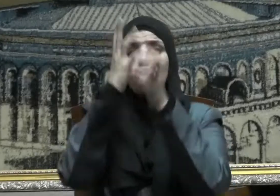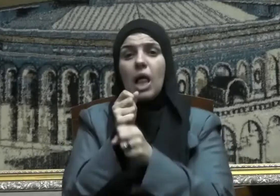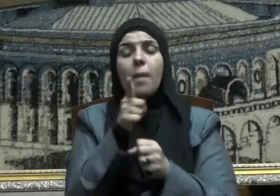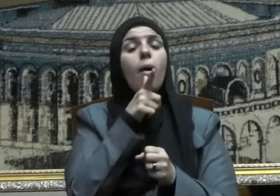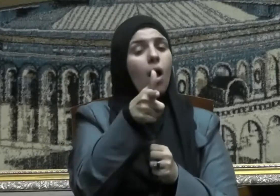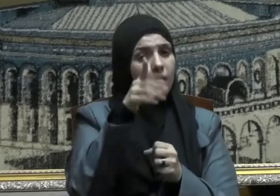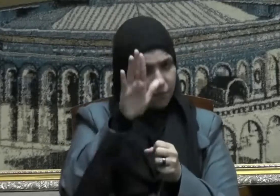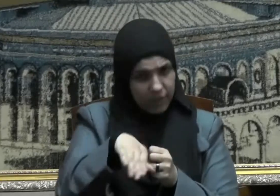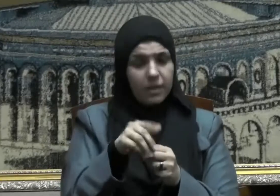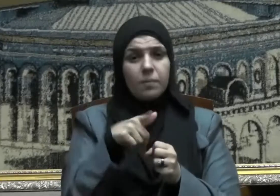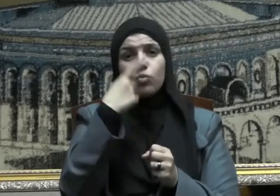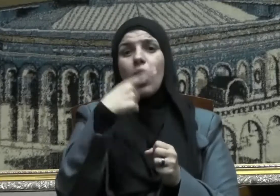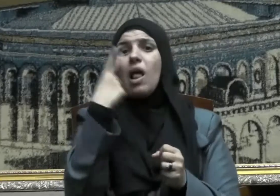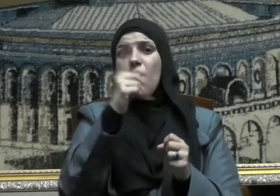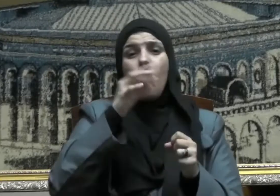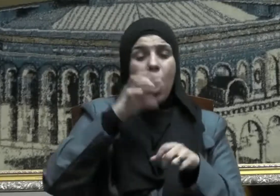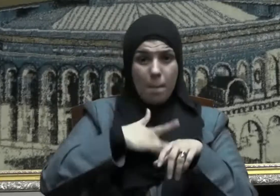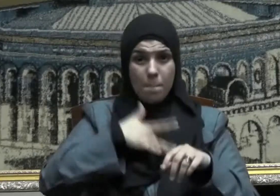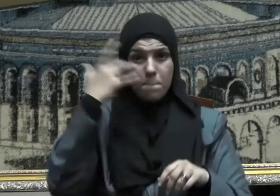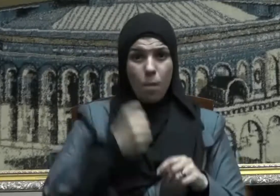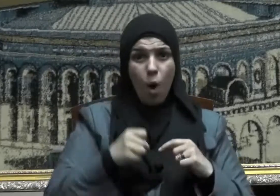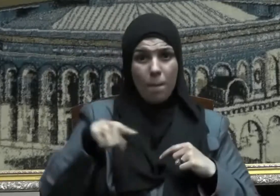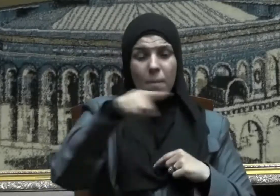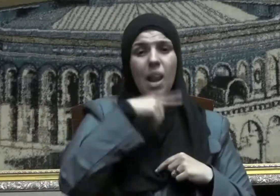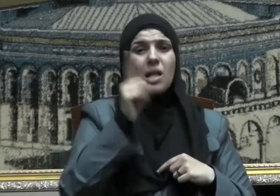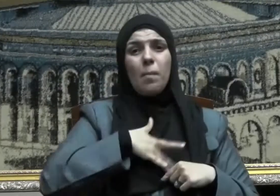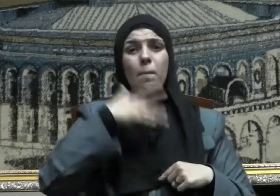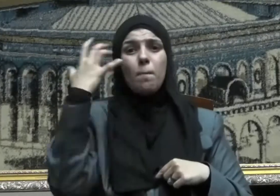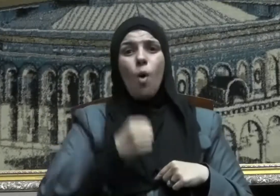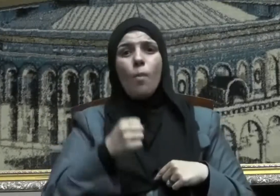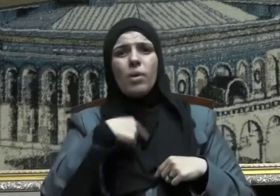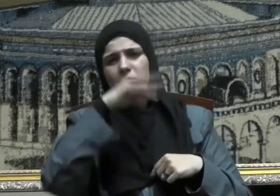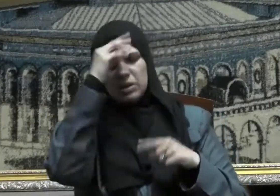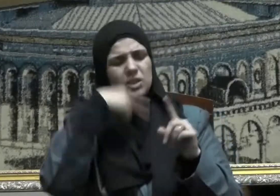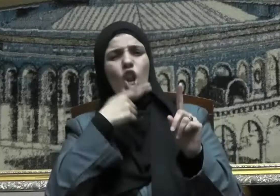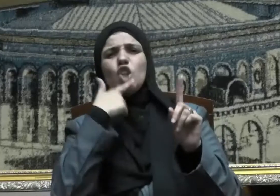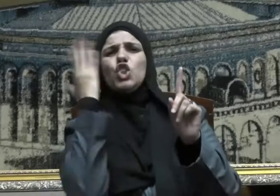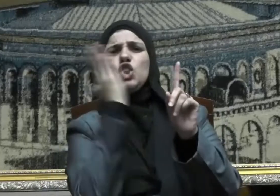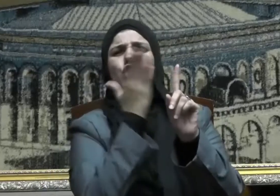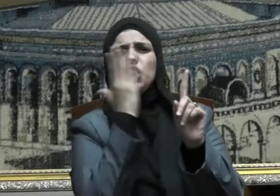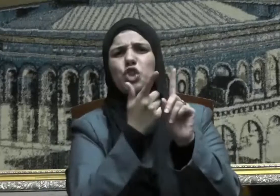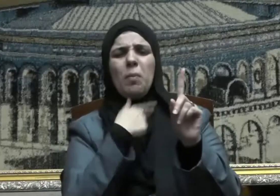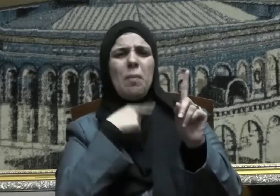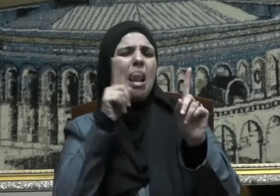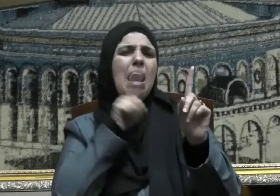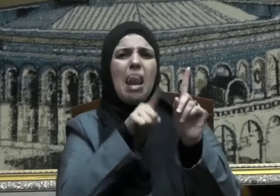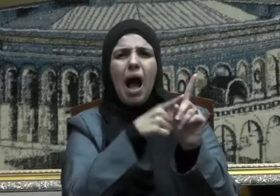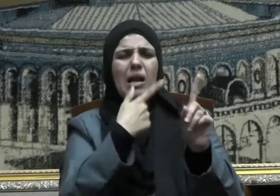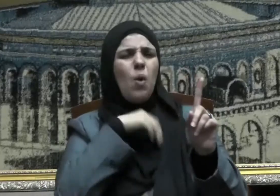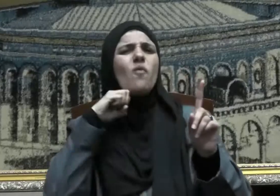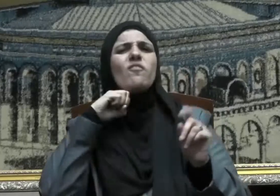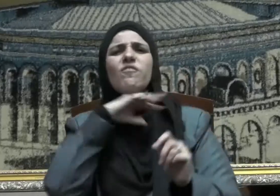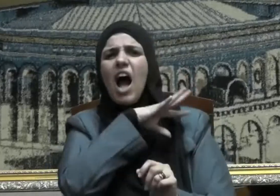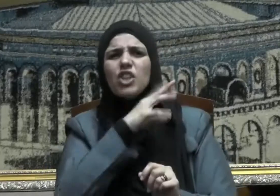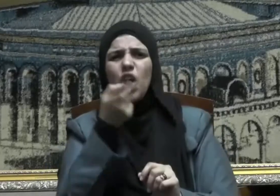صلى الله عليه وسلم ليس المؤمن بالطعان ولا اللعان ولا الفاحش